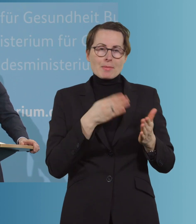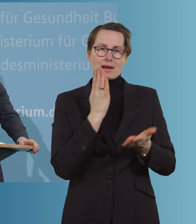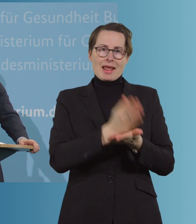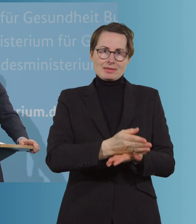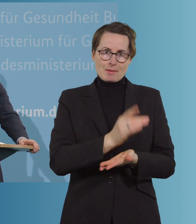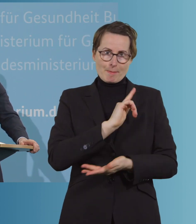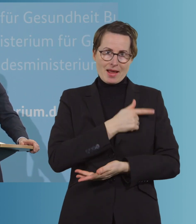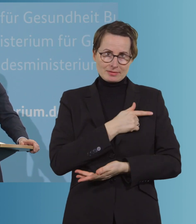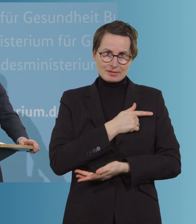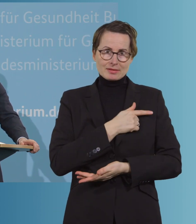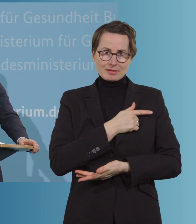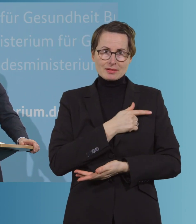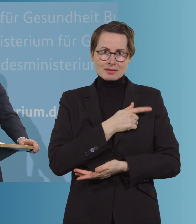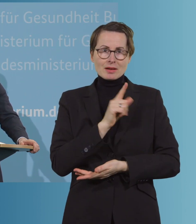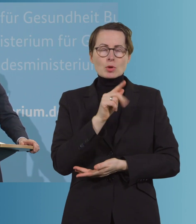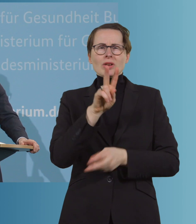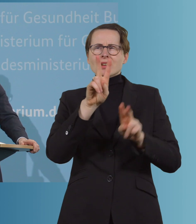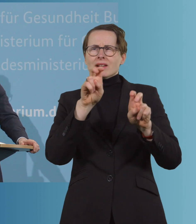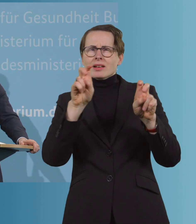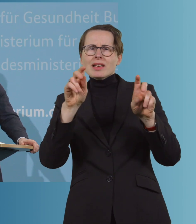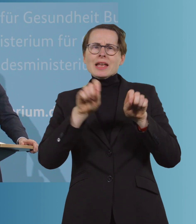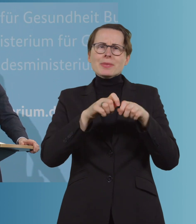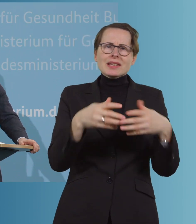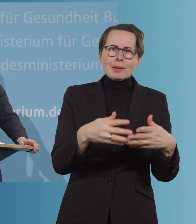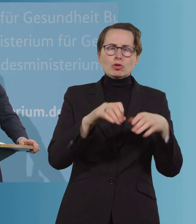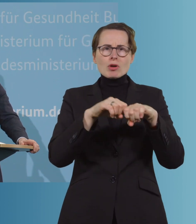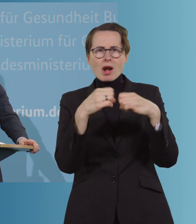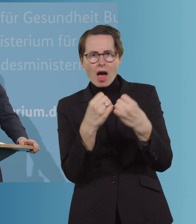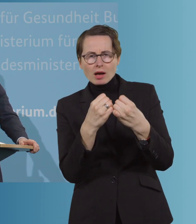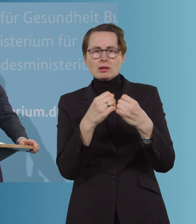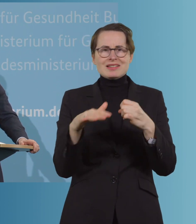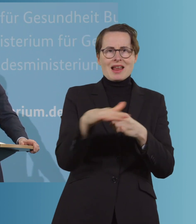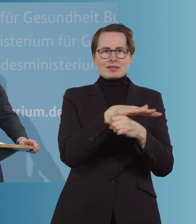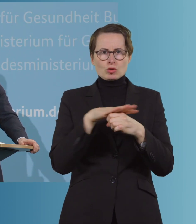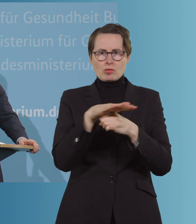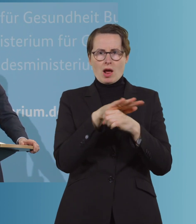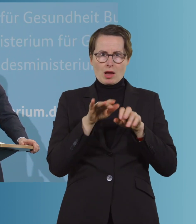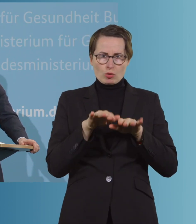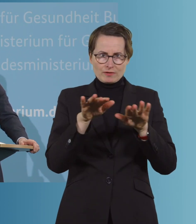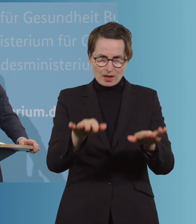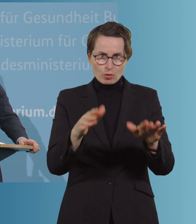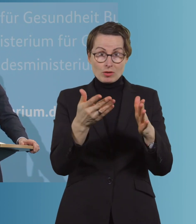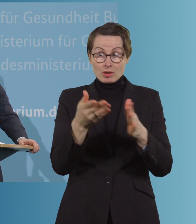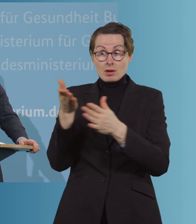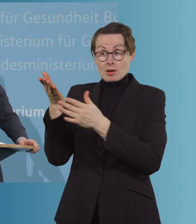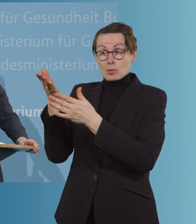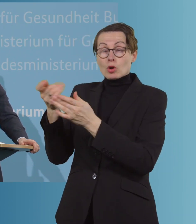epidemische Lage nationaler Tragweite, die ja immer, und so ist es auch weiterhin vorgesehen, vom Bundestag ausdrücklich festgestellt